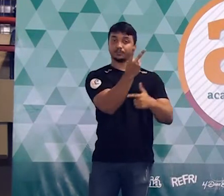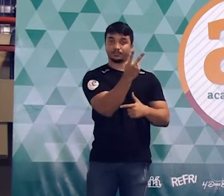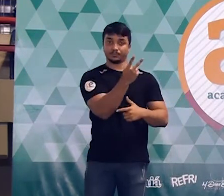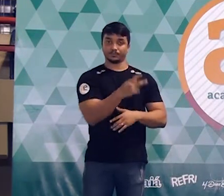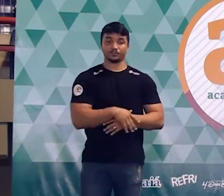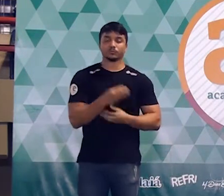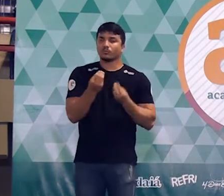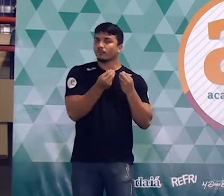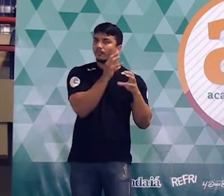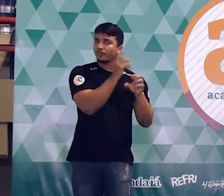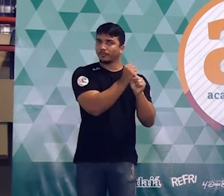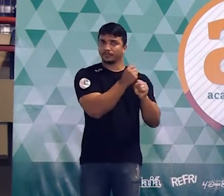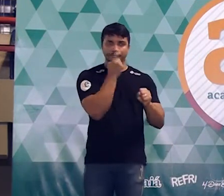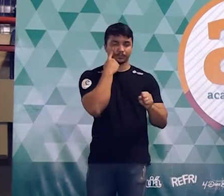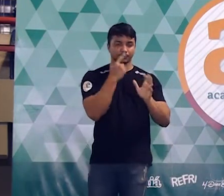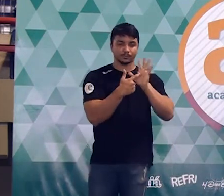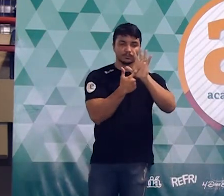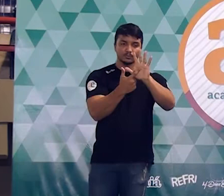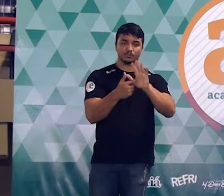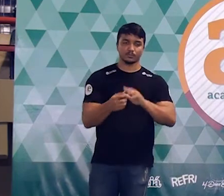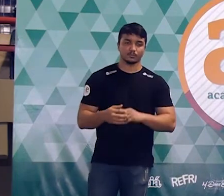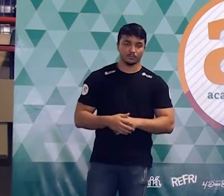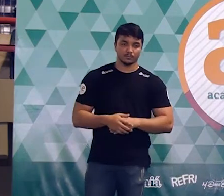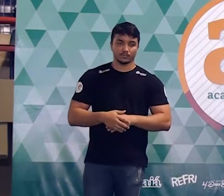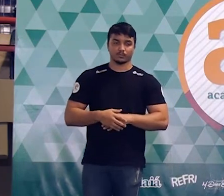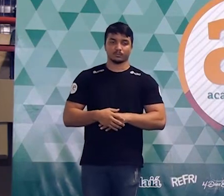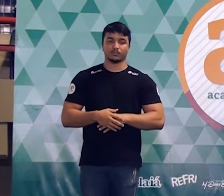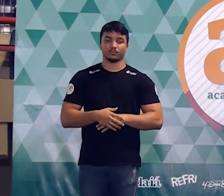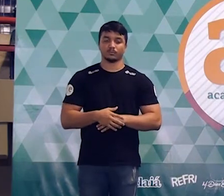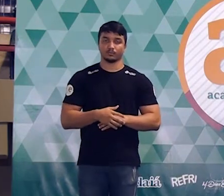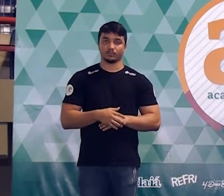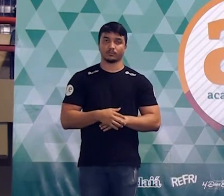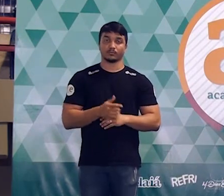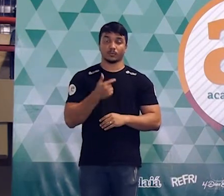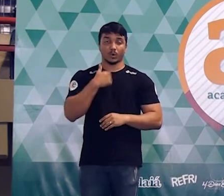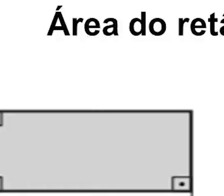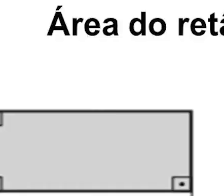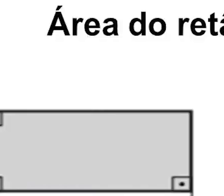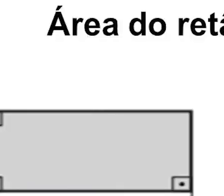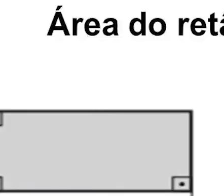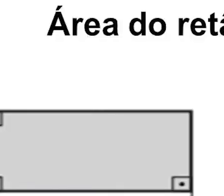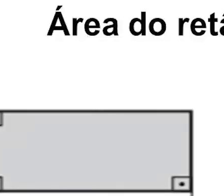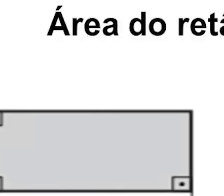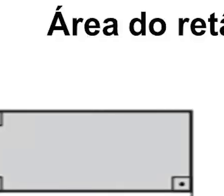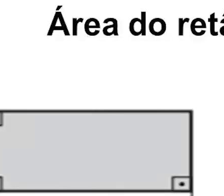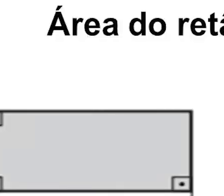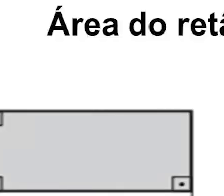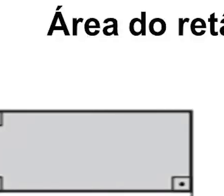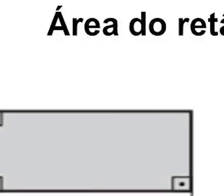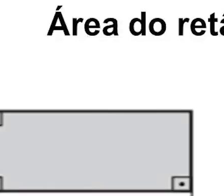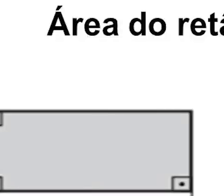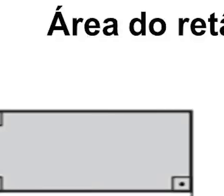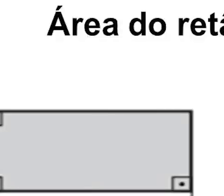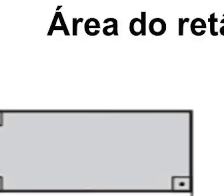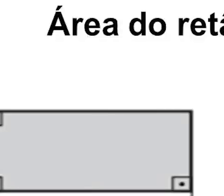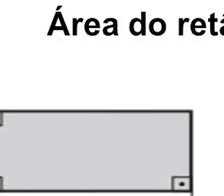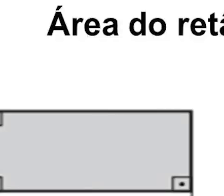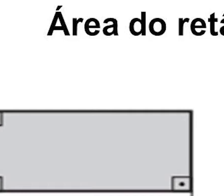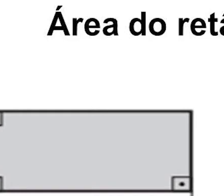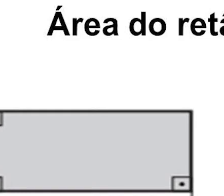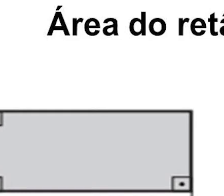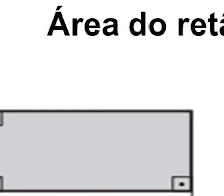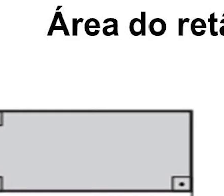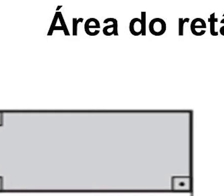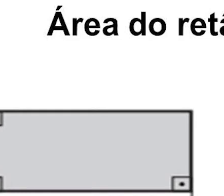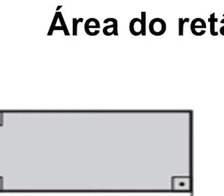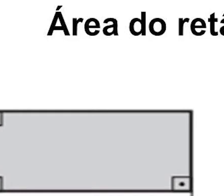cálculo. Vamos ver como é que a gente calcula cada uma dessas áreas, tá certo? Vou fazer o seguinte, vamos pegar o retângulo. Nós temos as dimensões. Quais são as